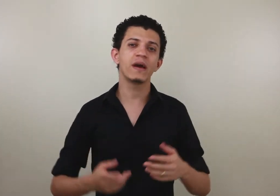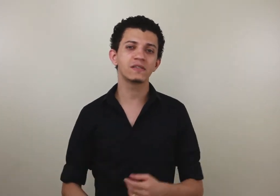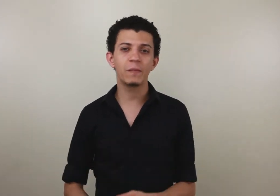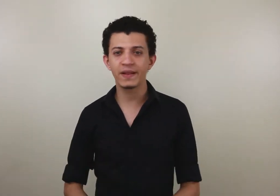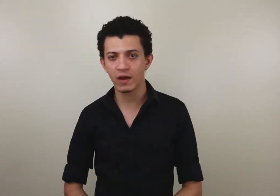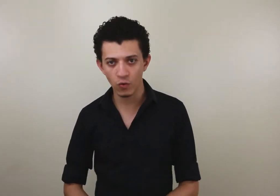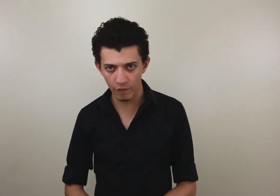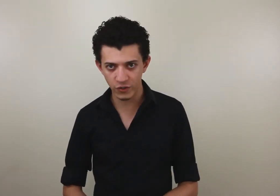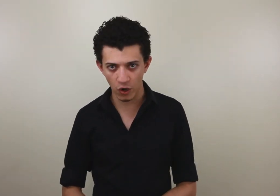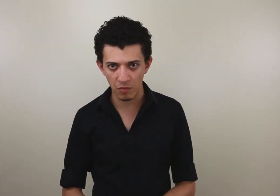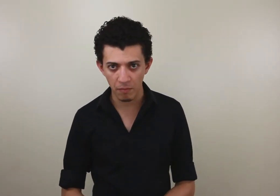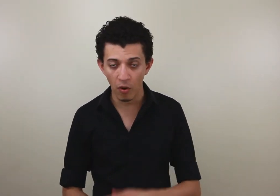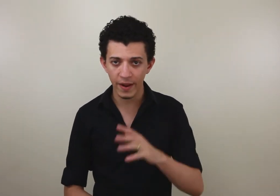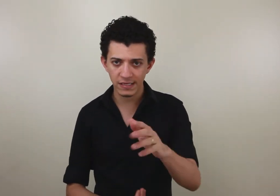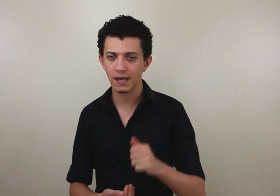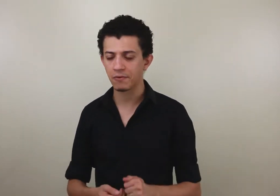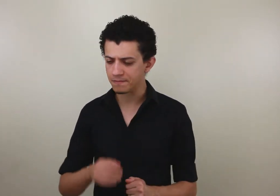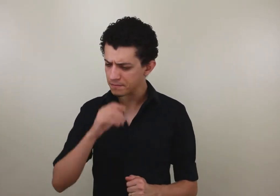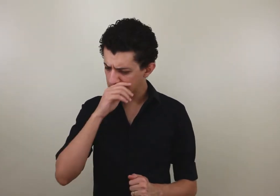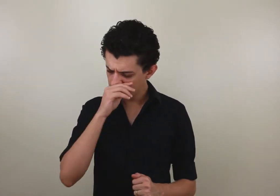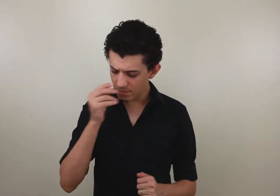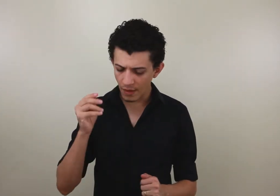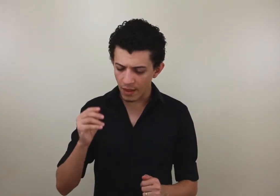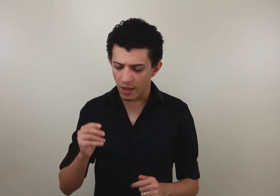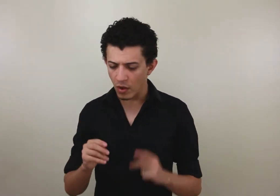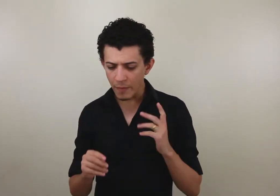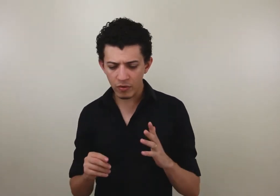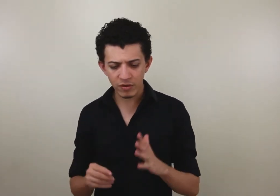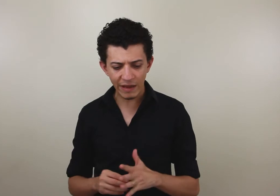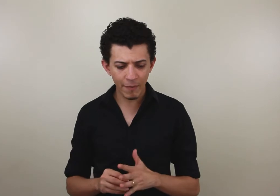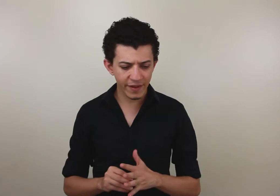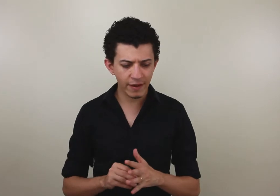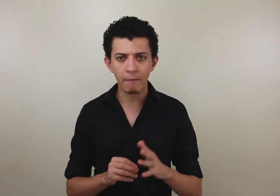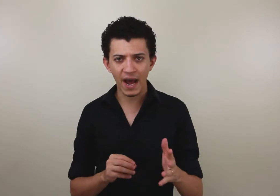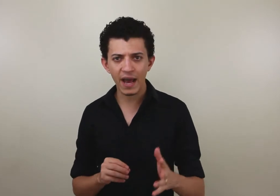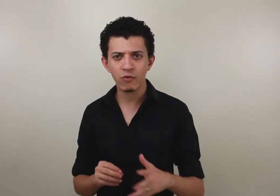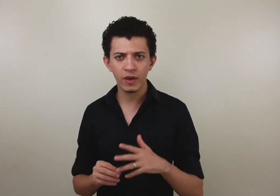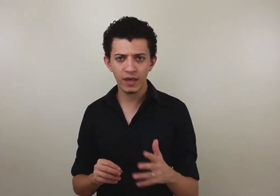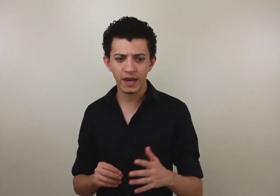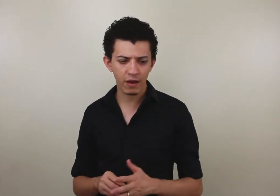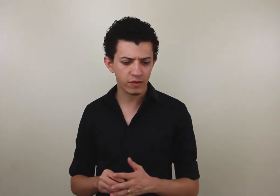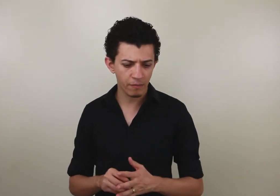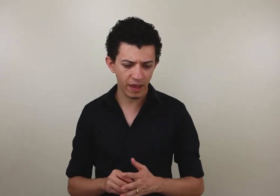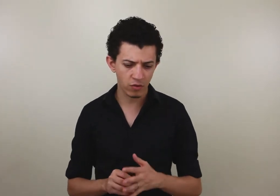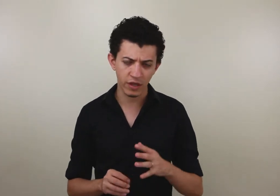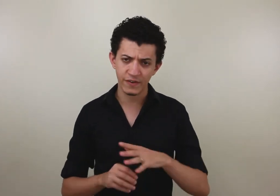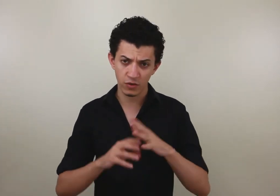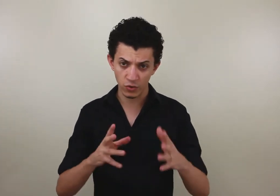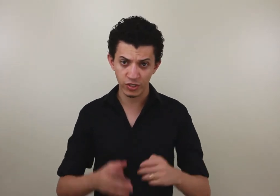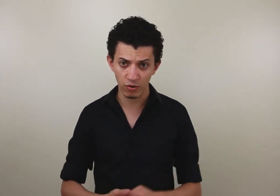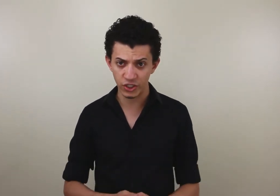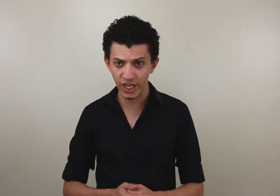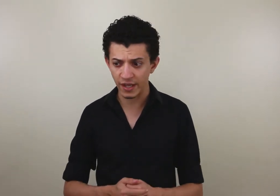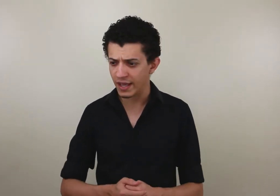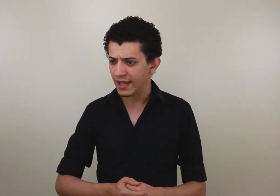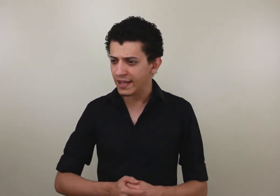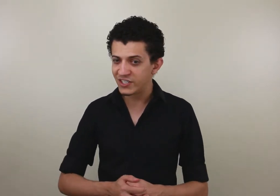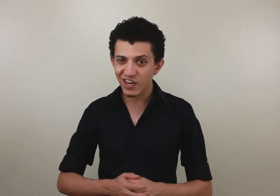menos aprender um novo idioma. Por exemplo, eu lembro quando eu estava aprendendo hebraico e grego também, que eu estava fazendo curso de teologia, tinha